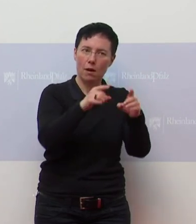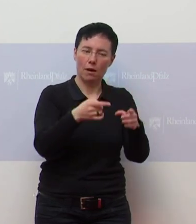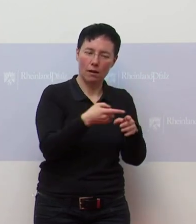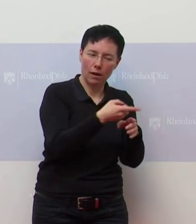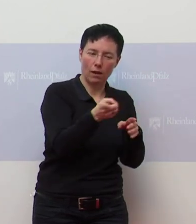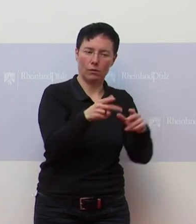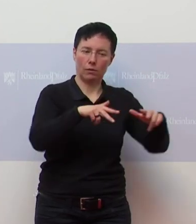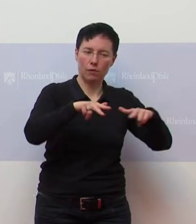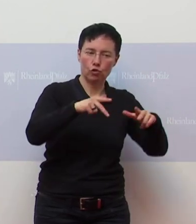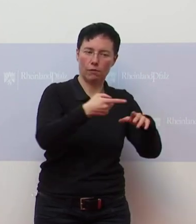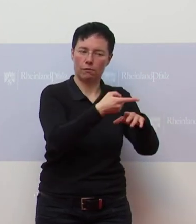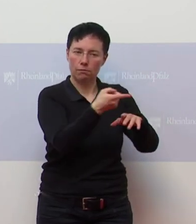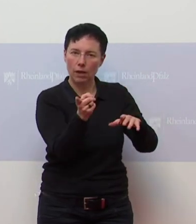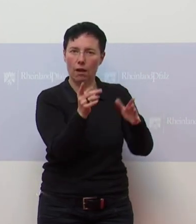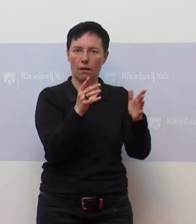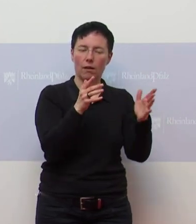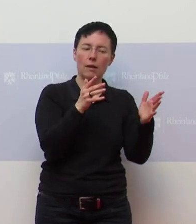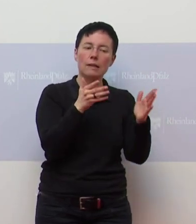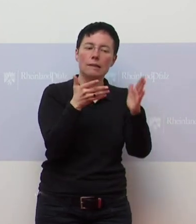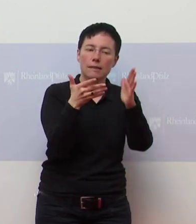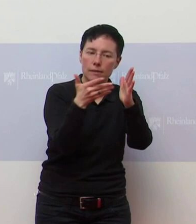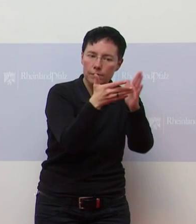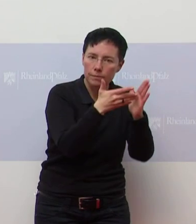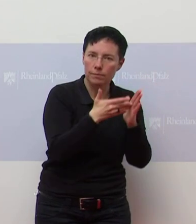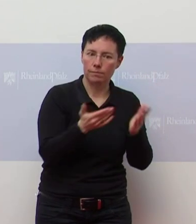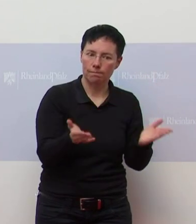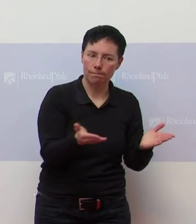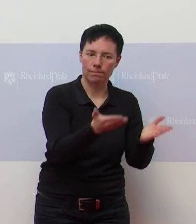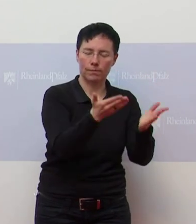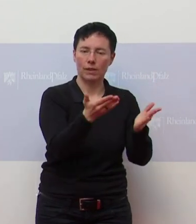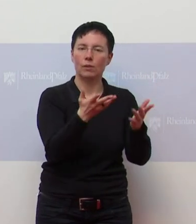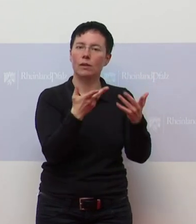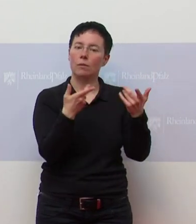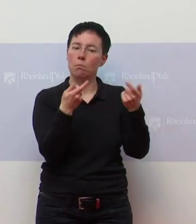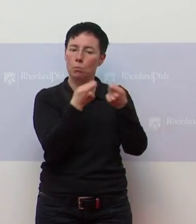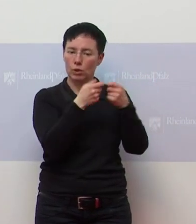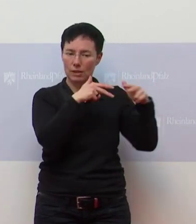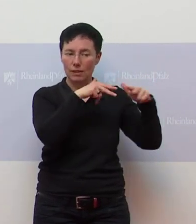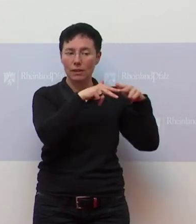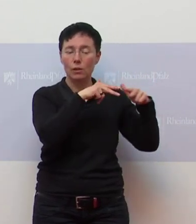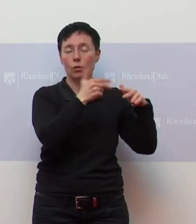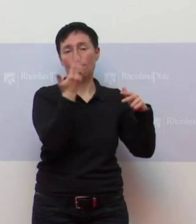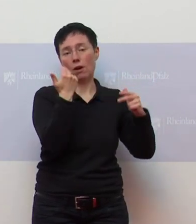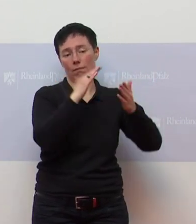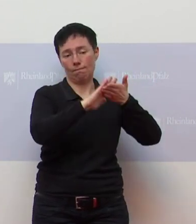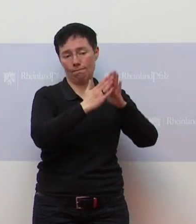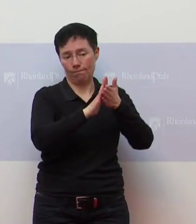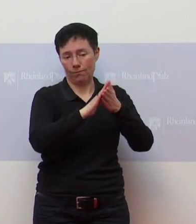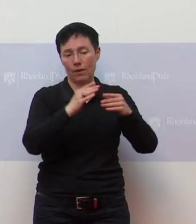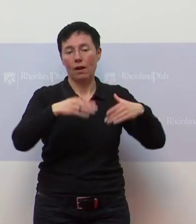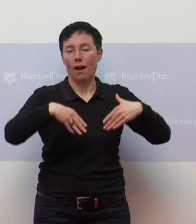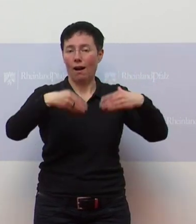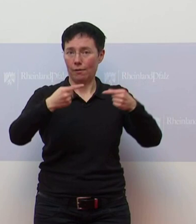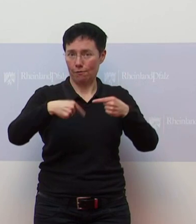Bundesregierung, auch die Bundeskanzlerin selbst im Gespräch mit der Wirtschaft ist und es dort Verabredung gegeben hat, nämlich, dass man sich Anfang April